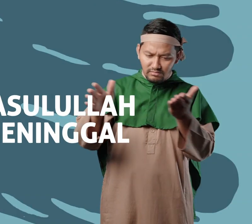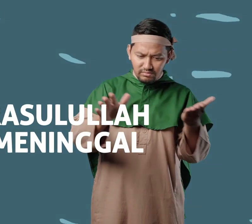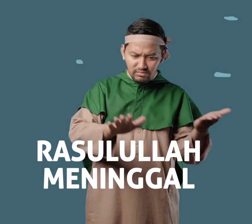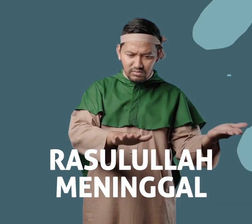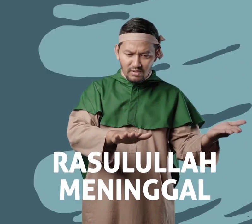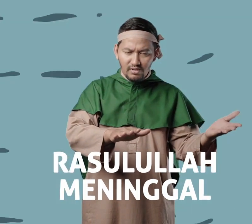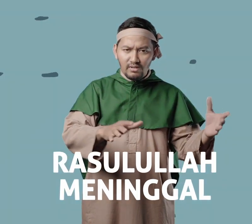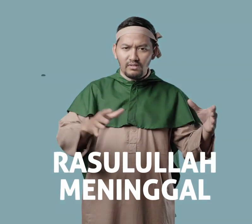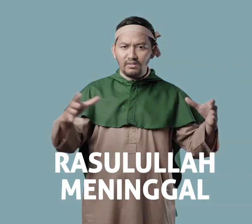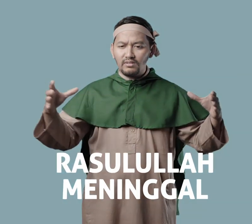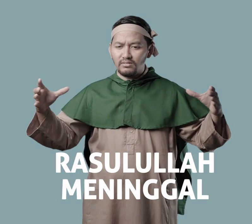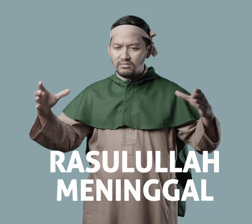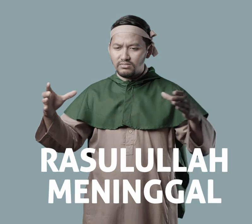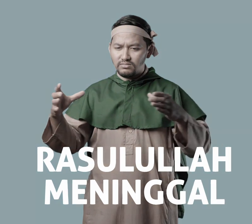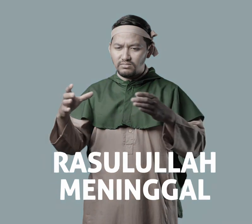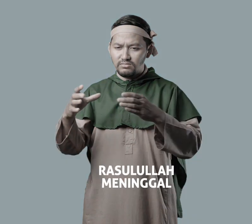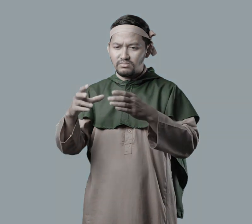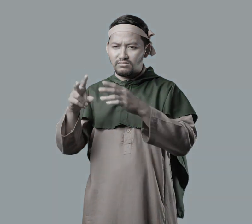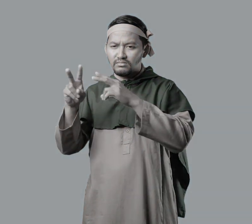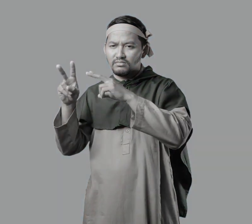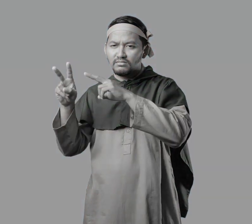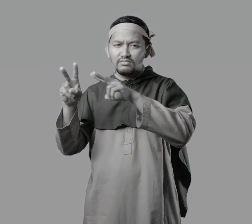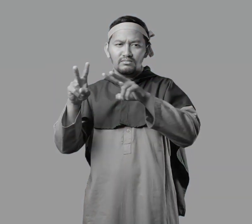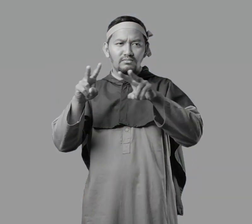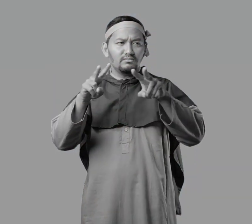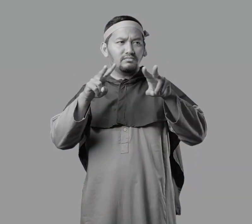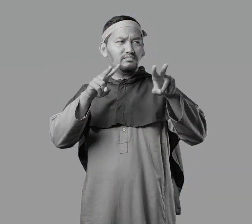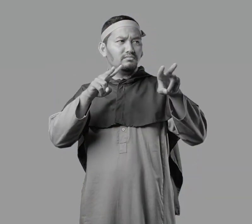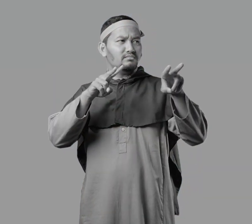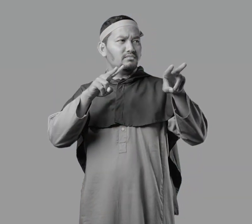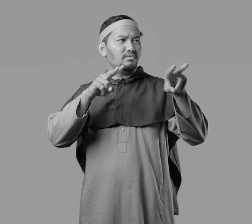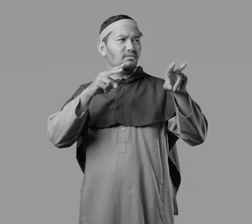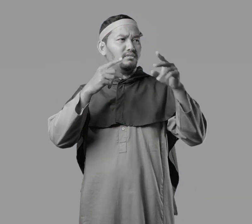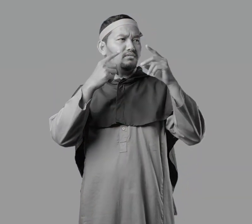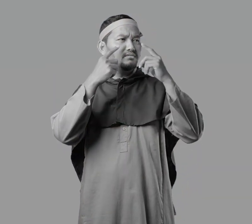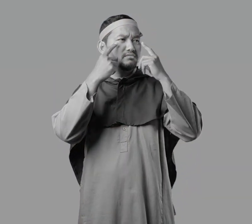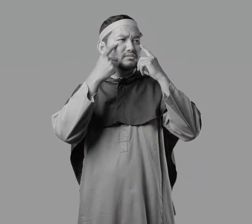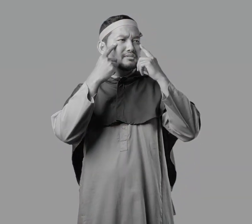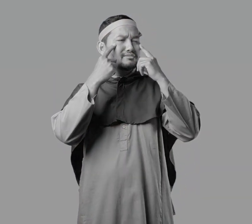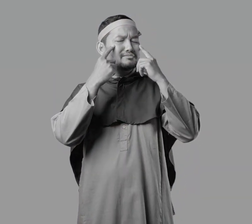para pengikutnya Dengan duka cita Yang sangat amat mendalam